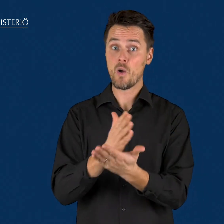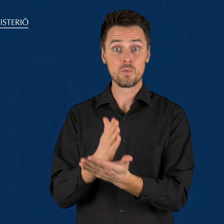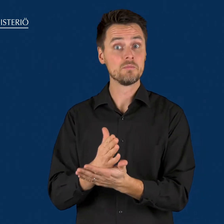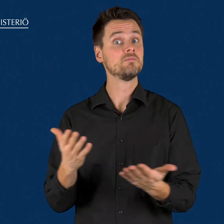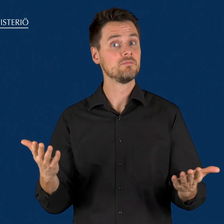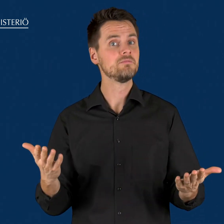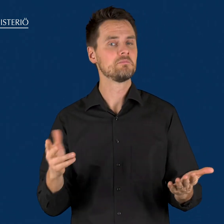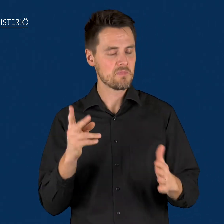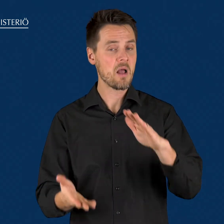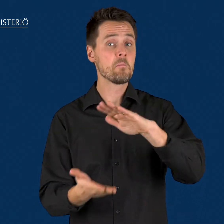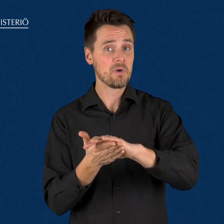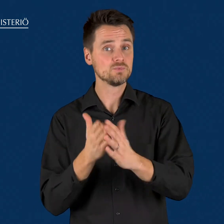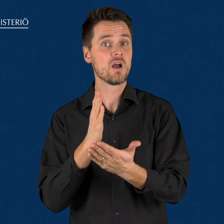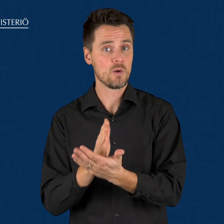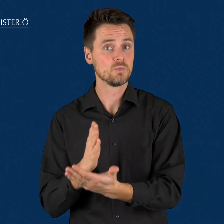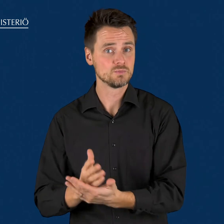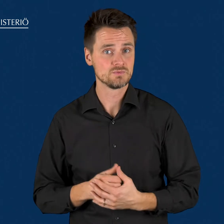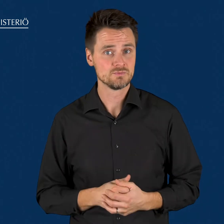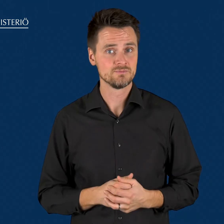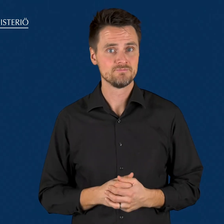Kielelliset oikeudet ovat perusoikeuksia.